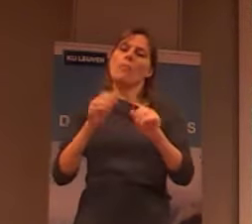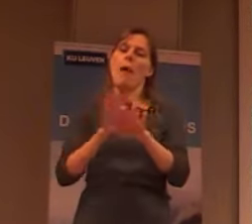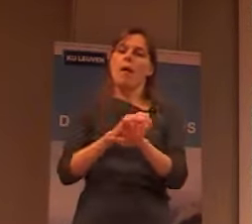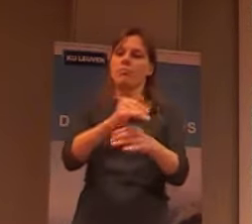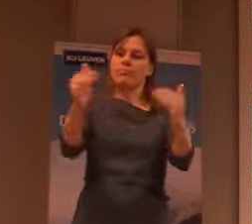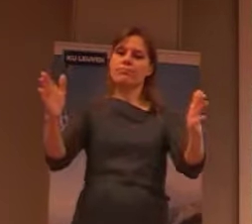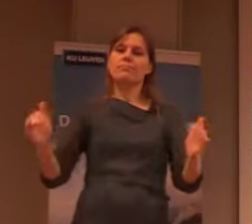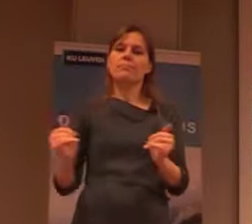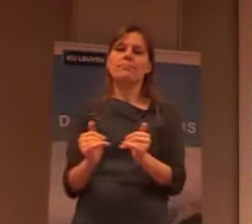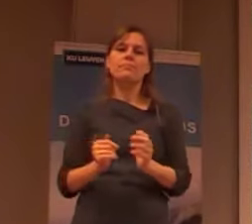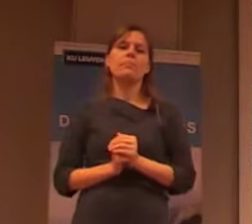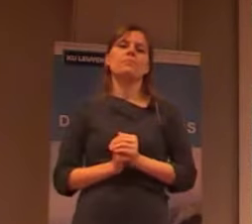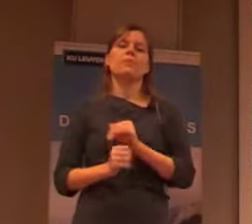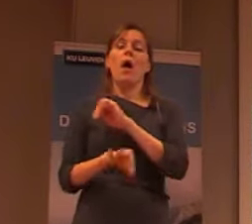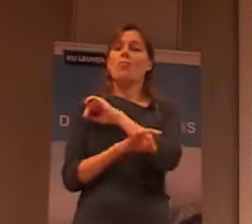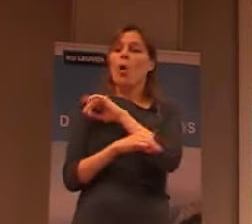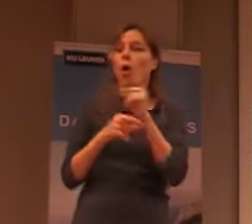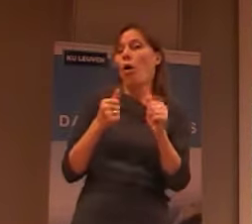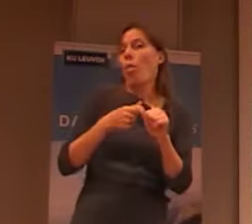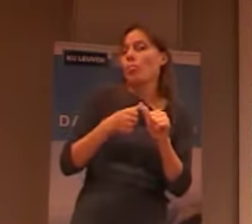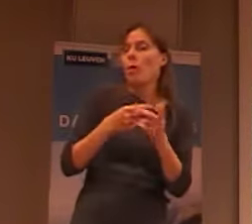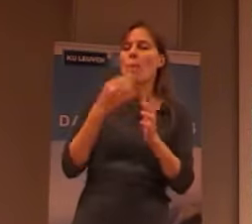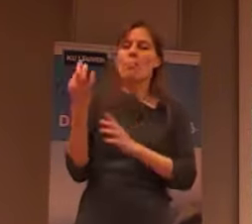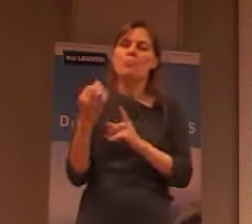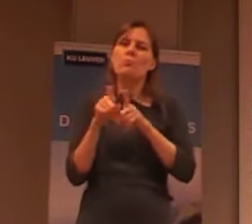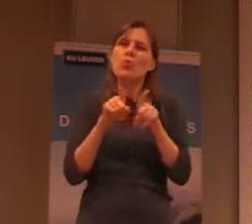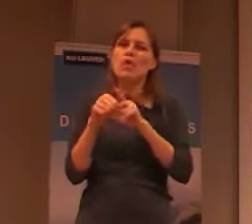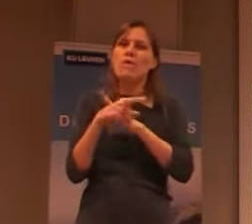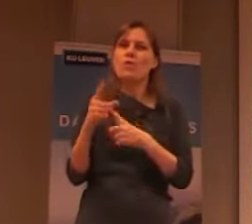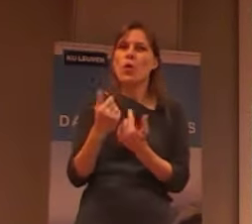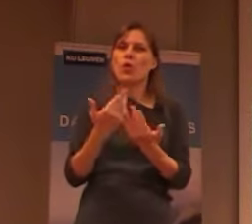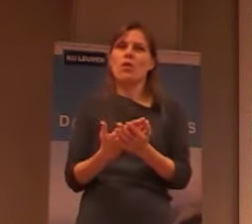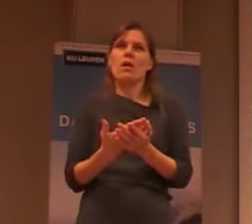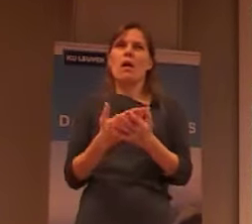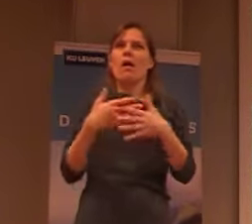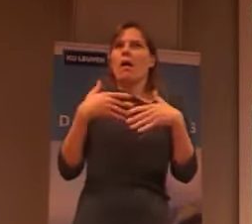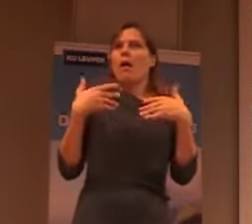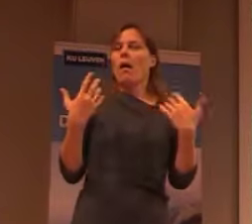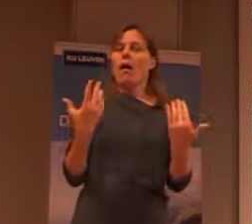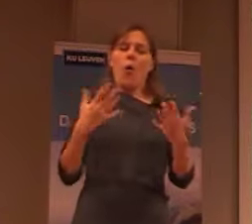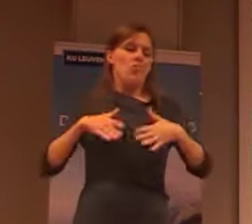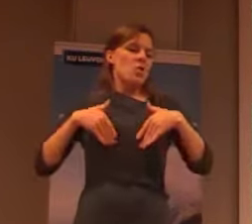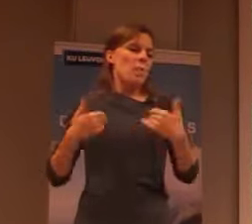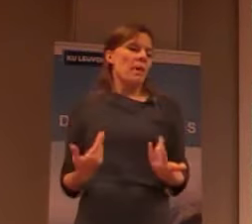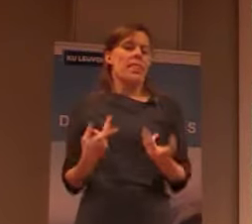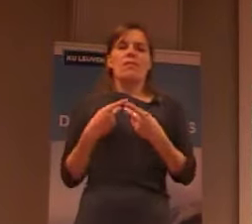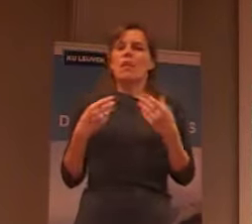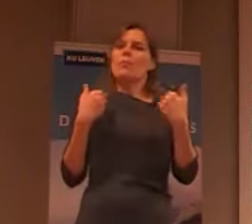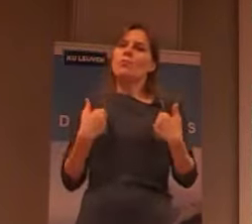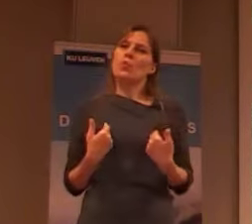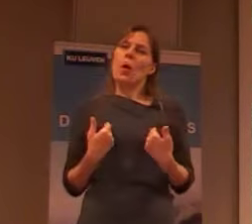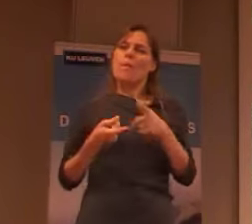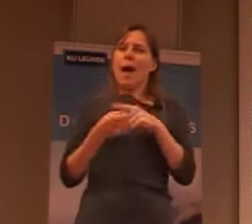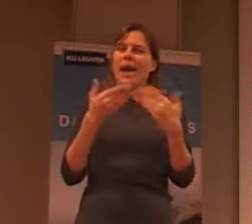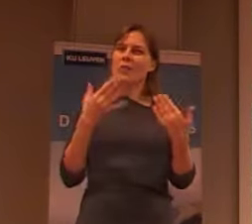recreatie van mensen met leedraad. En het is een soort van Memorial Garden geworden. Eigenlijk een tuin waarin er